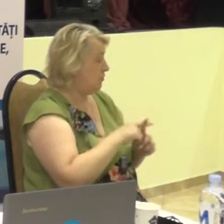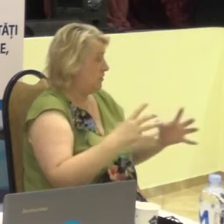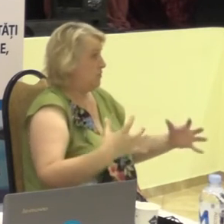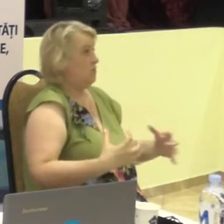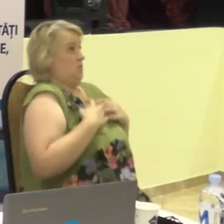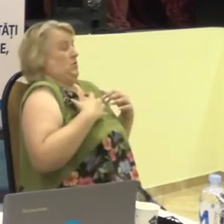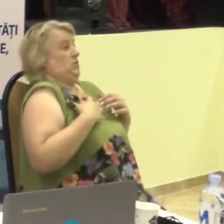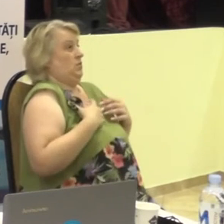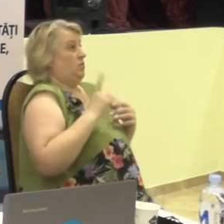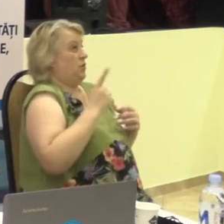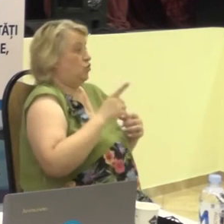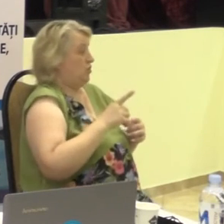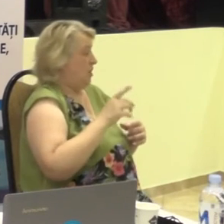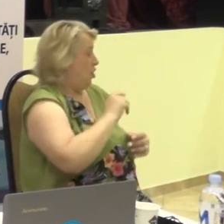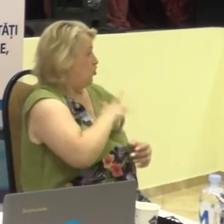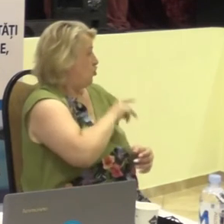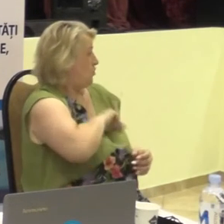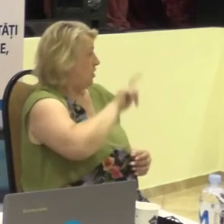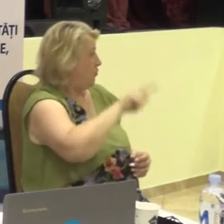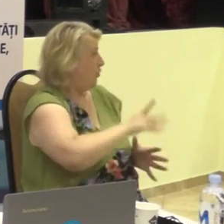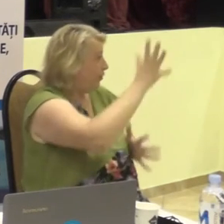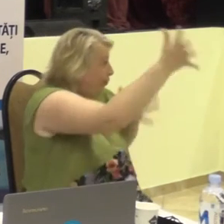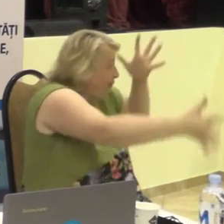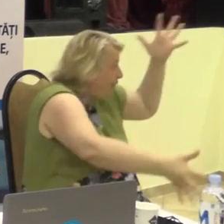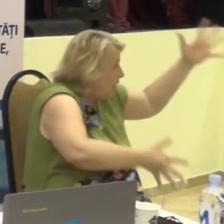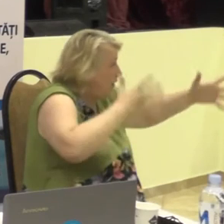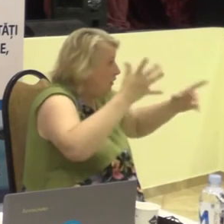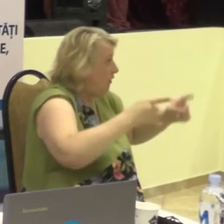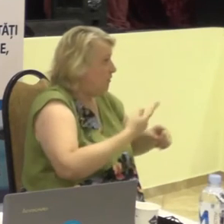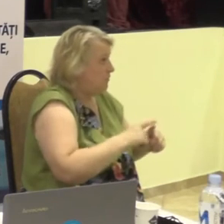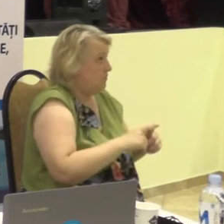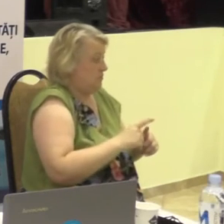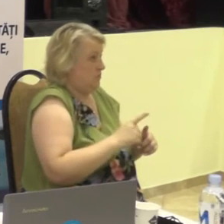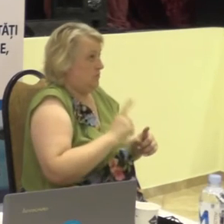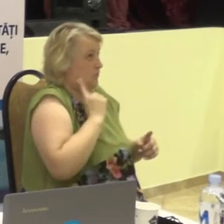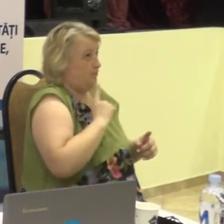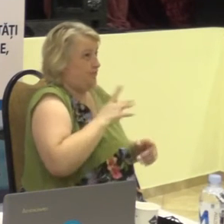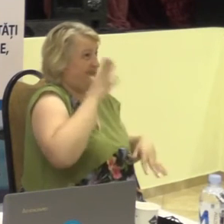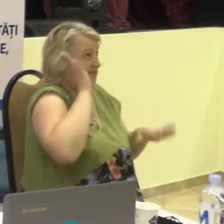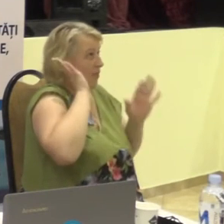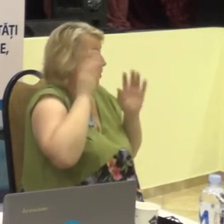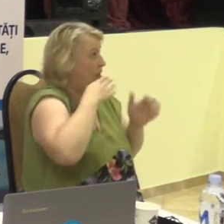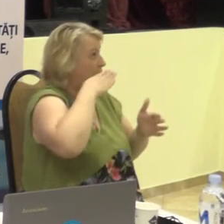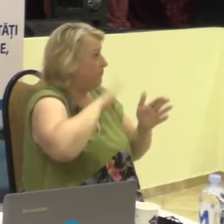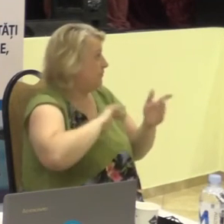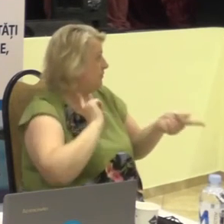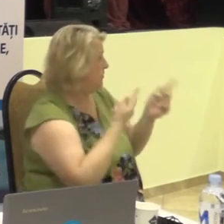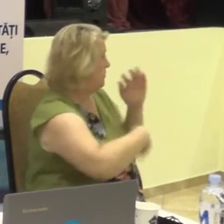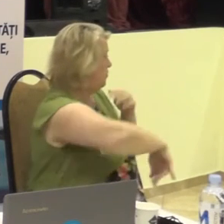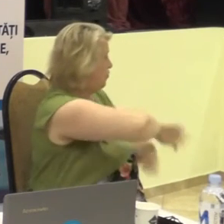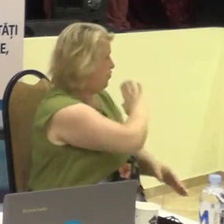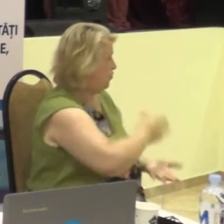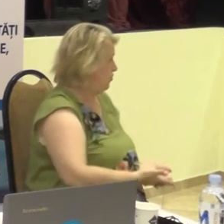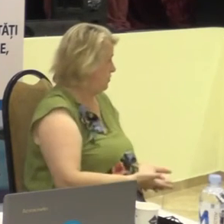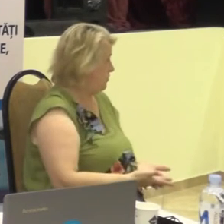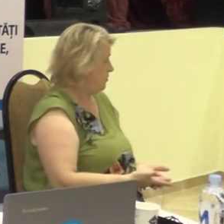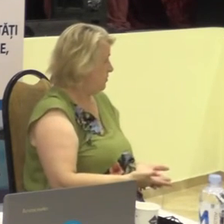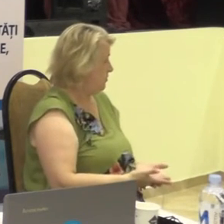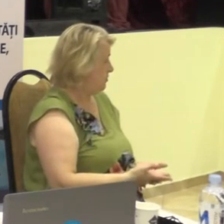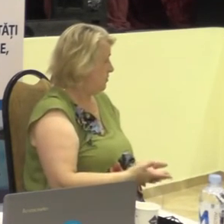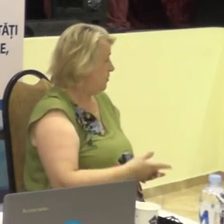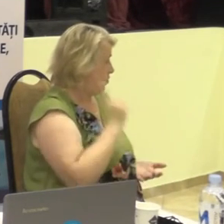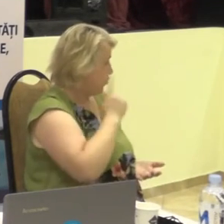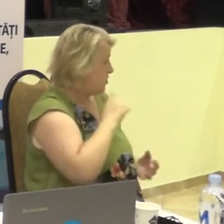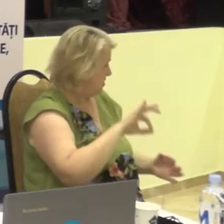în așa fel că ei se întorc și pleacă. Surzii au spaimă.